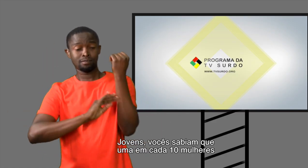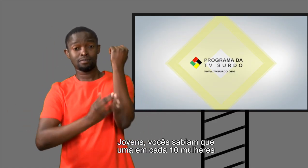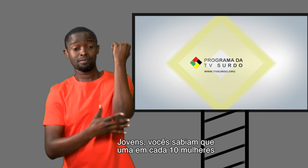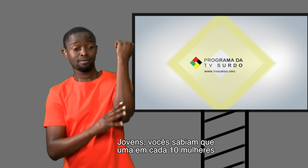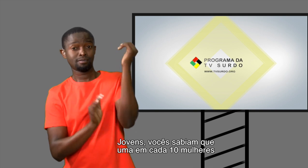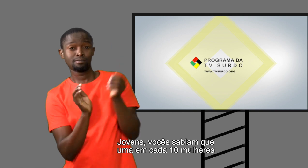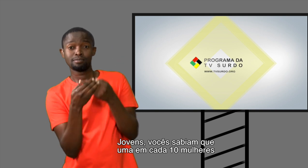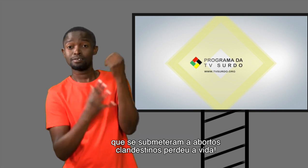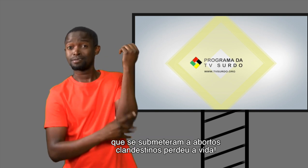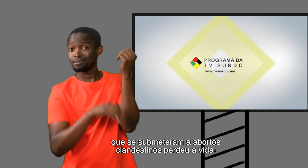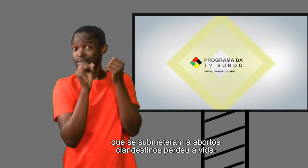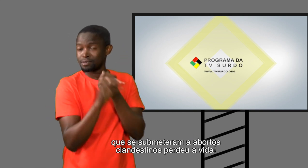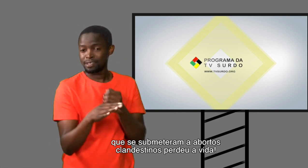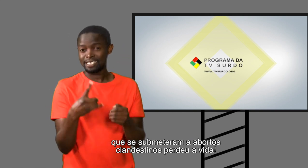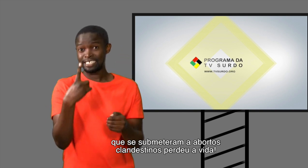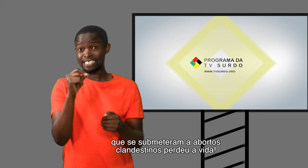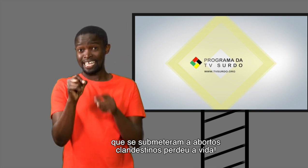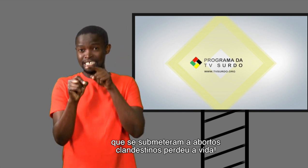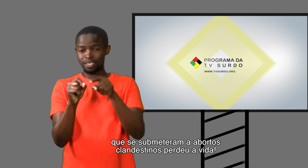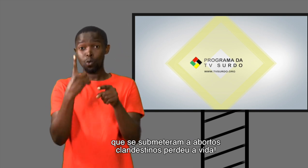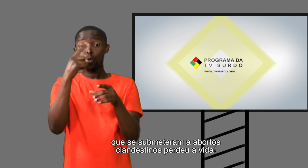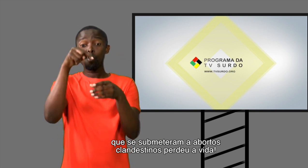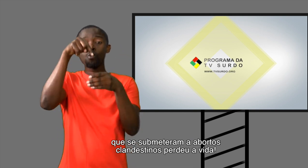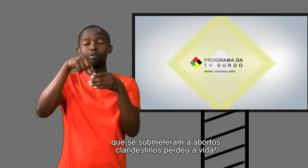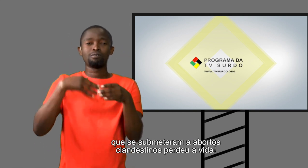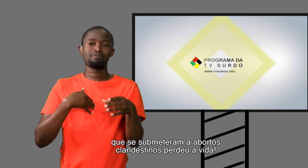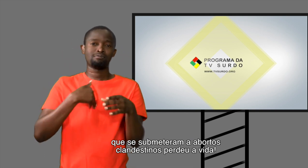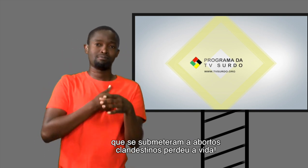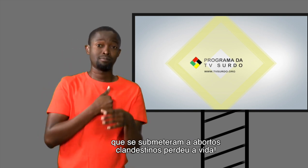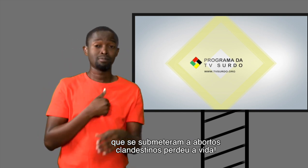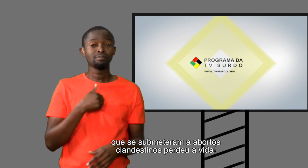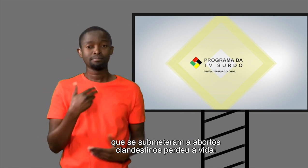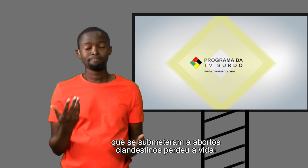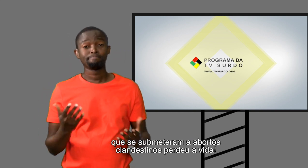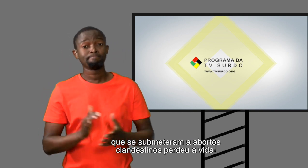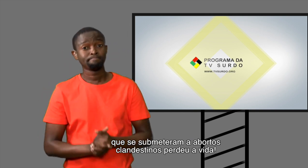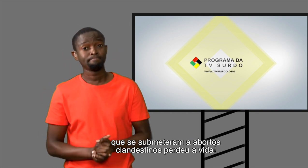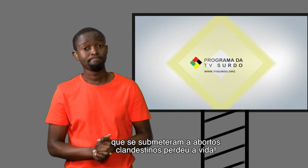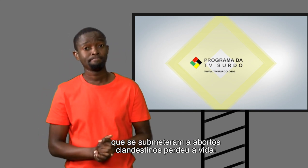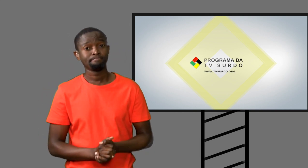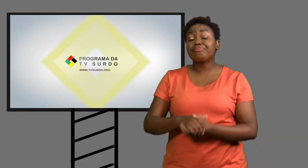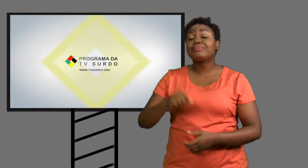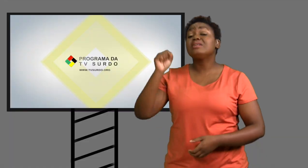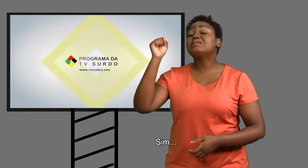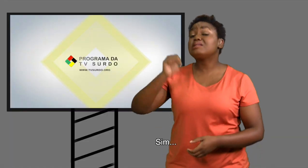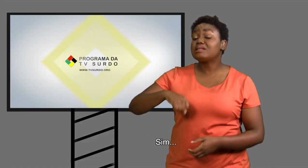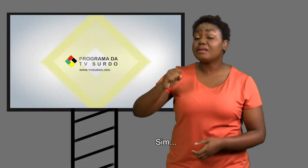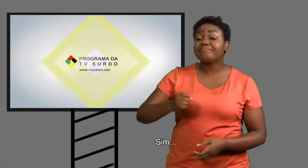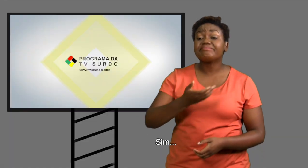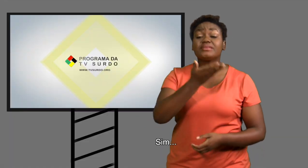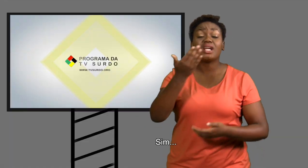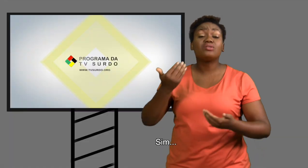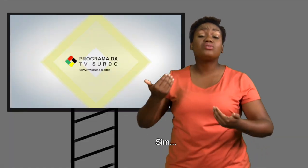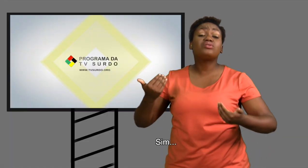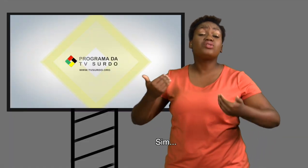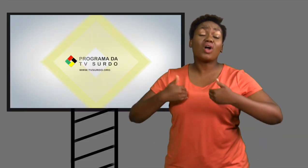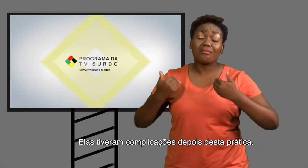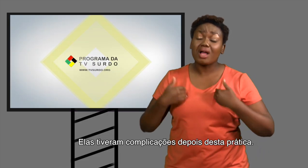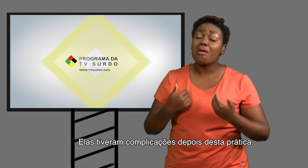cada 10 mulheres que se submeteram a abortos clandestinos perdeu a vida? Sim, elas